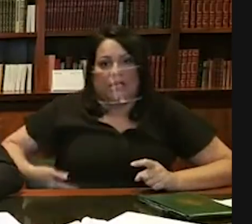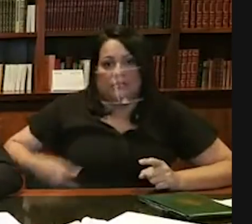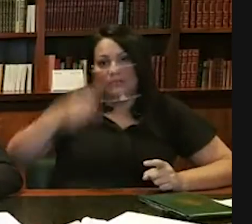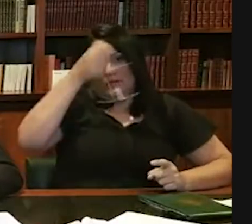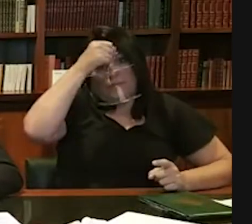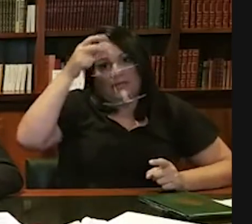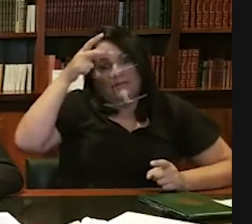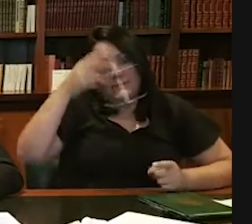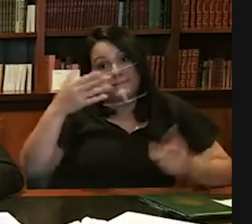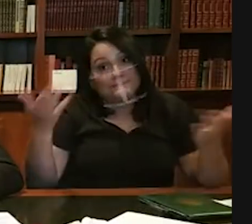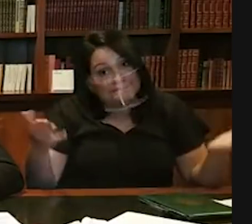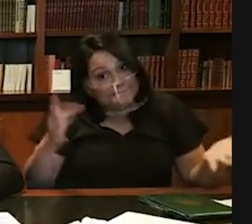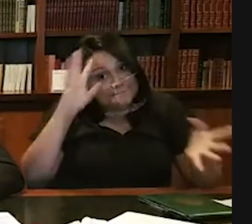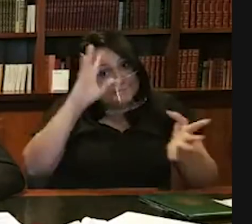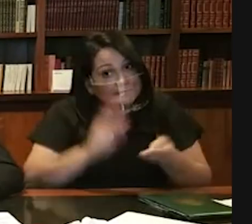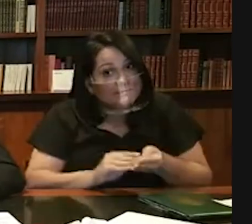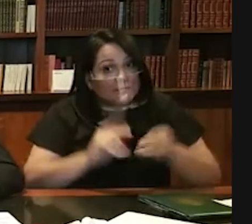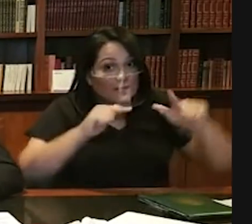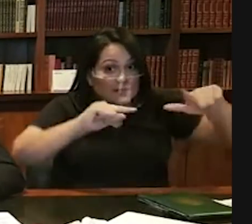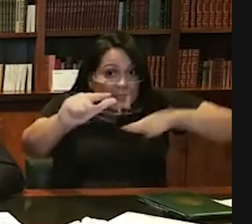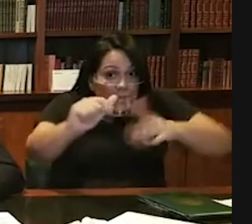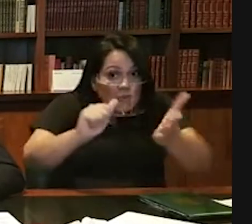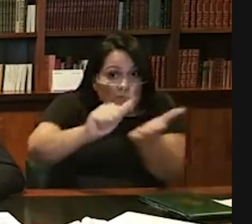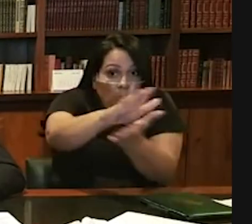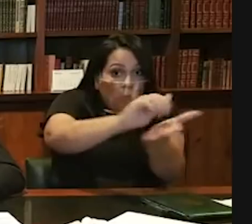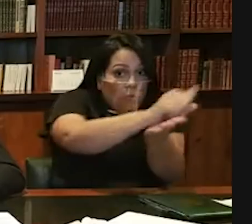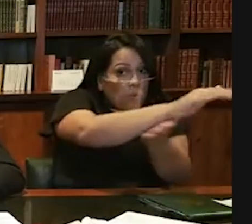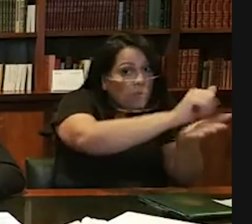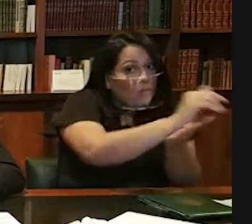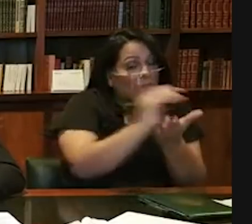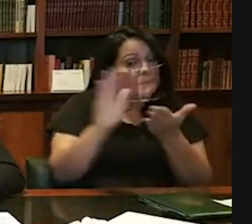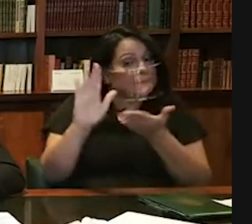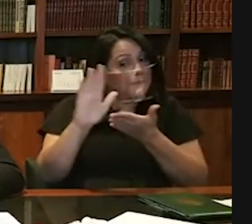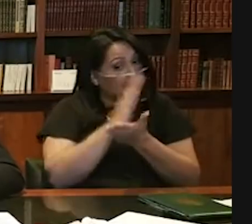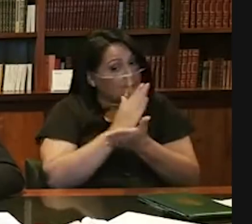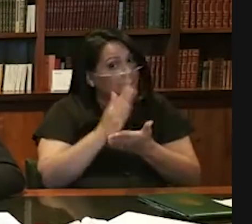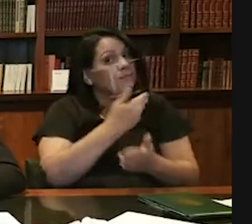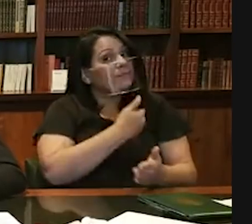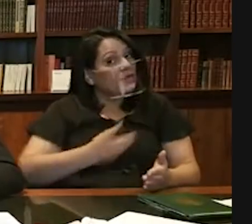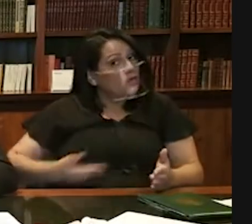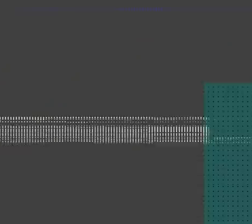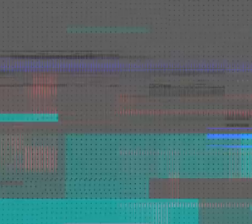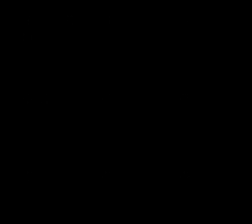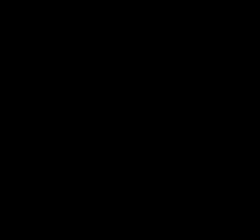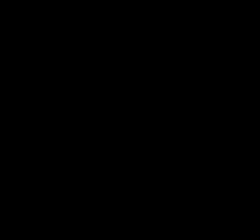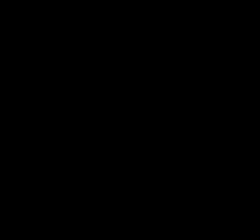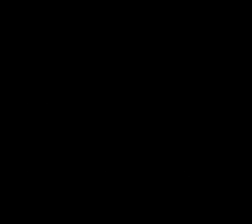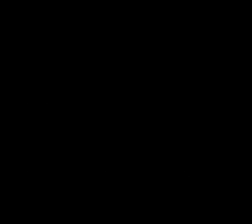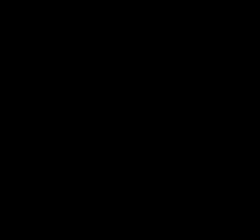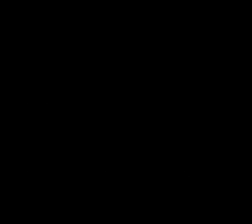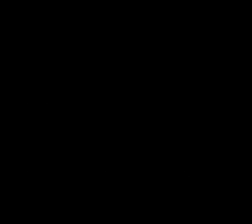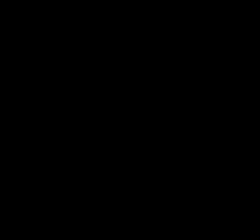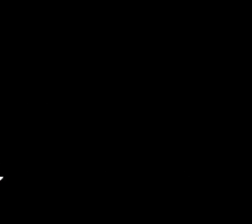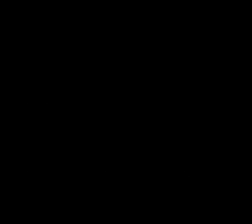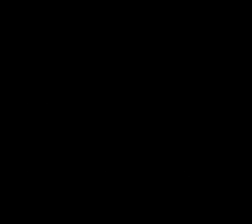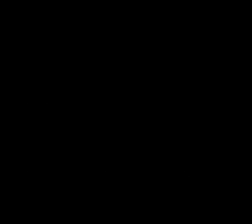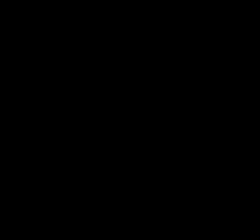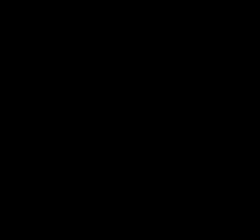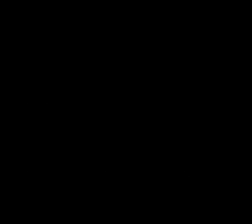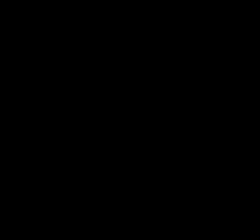grande parte, alguns governadores e alguns prefeitos têm essa responsabilidade. Uau!